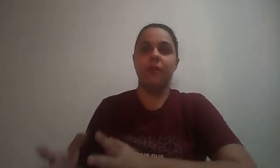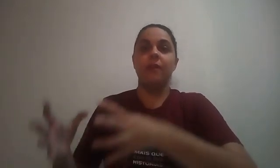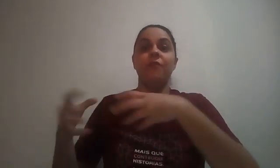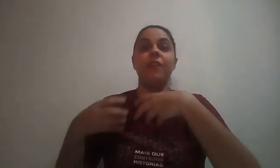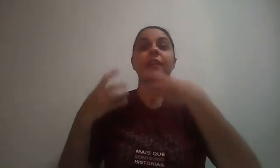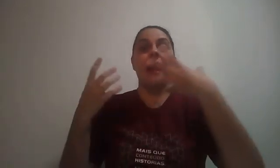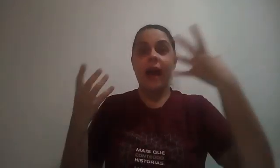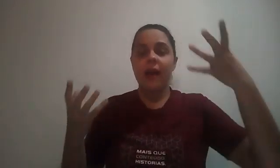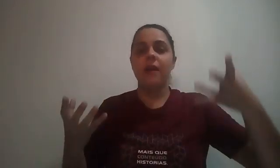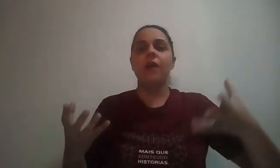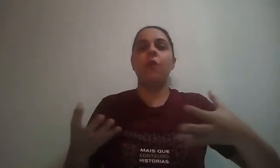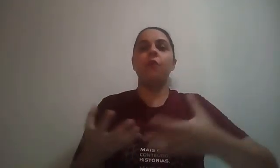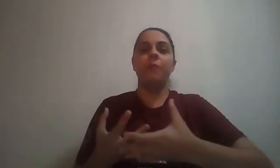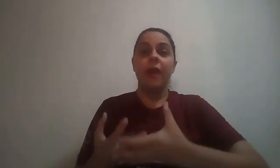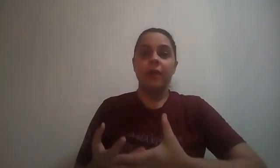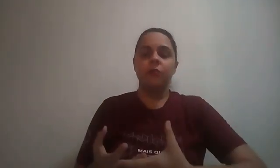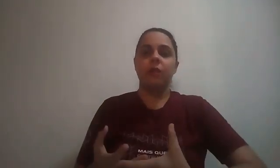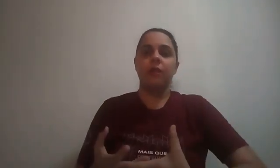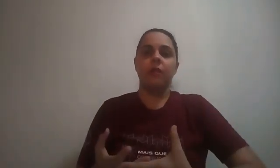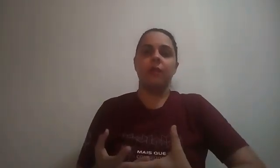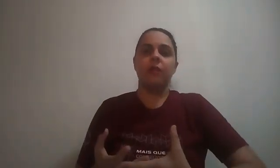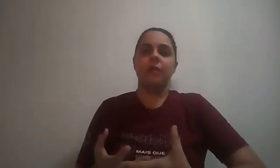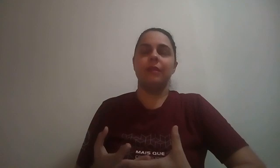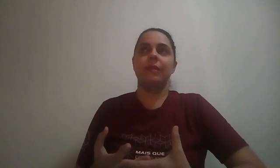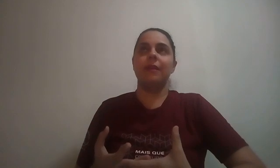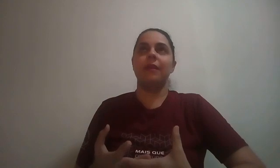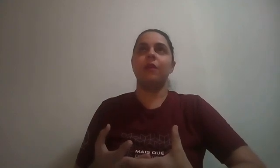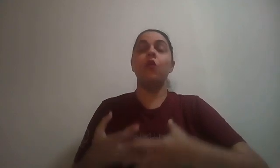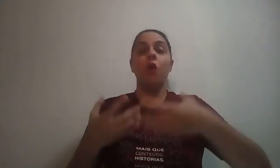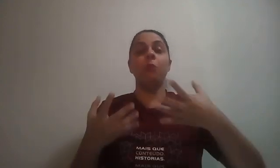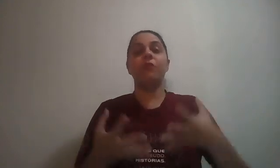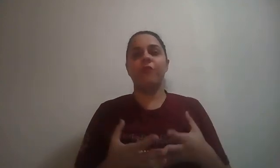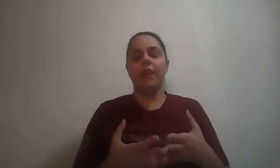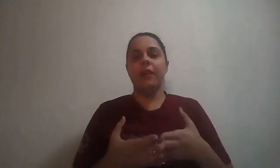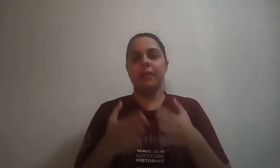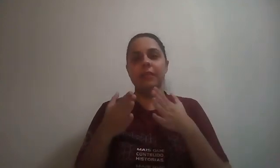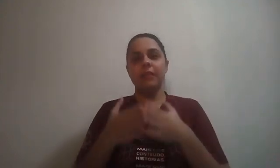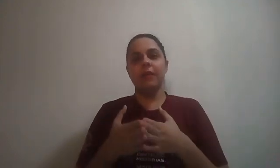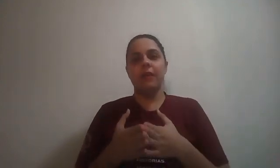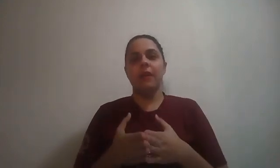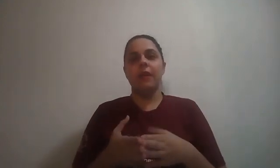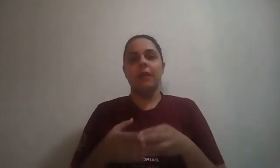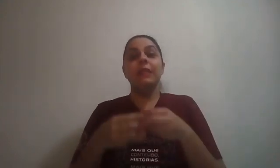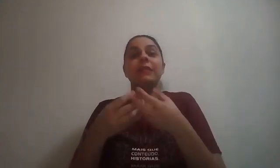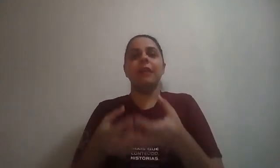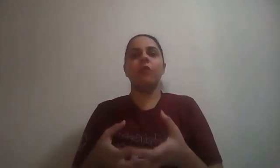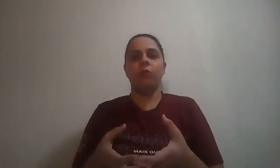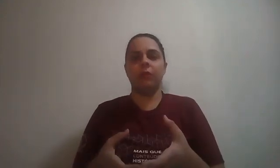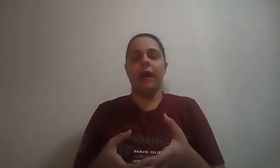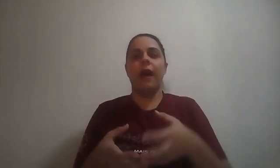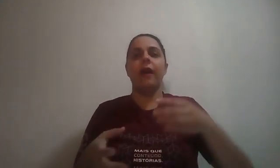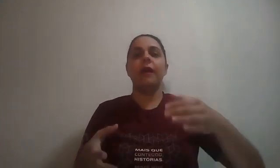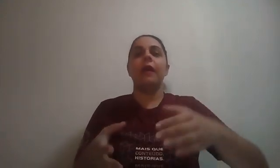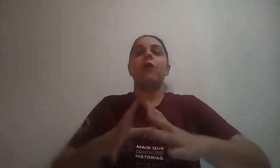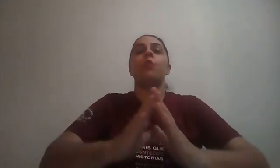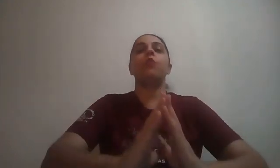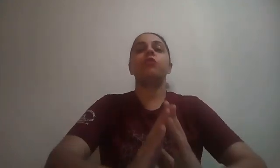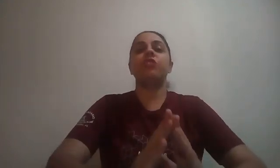virar um meio de se locomover e se encontrar, os